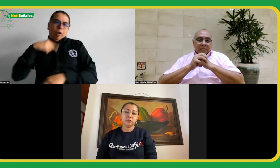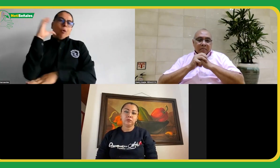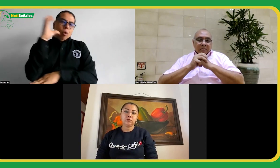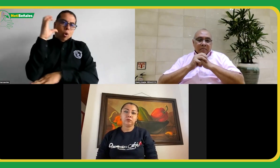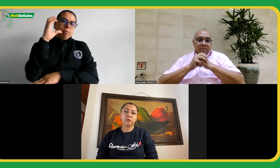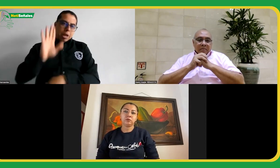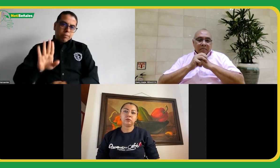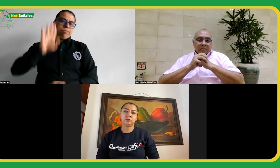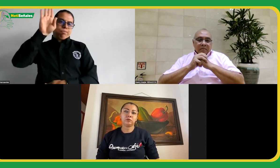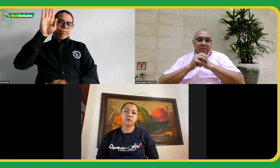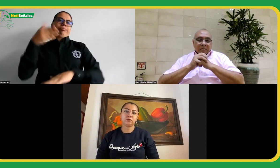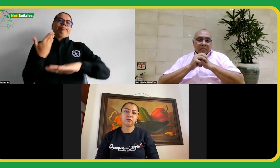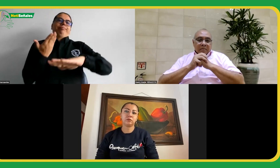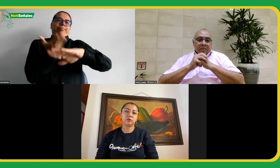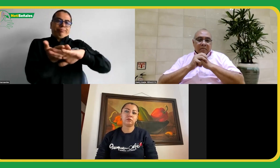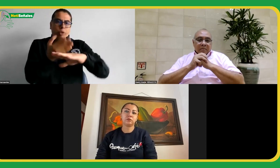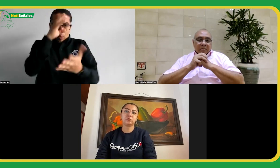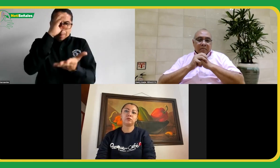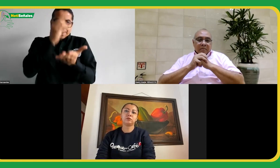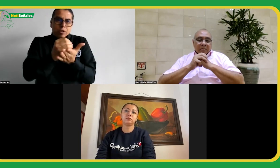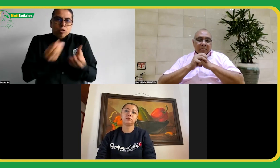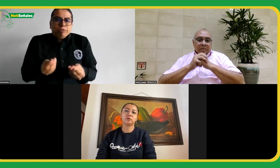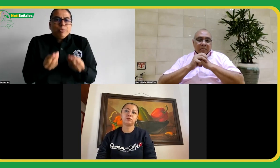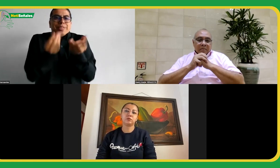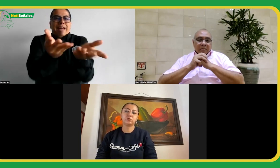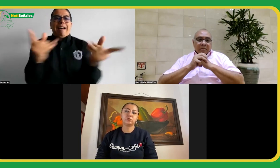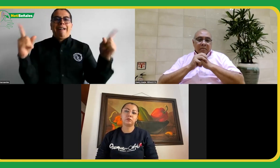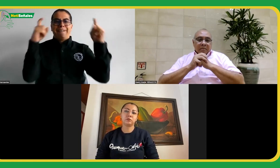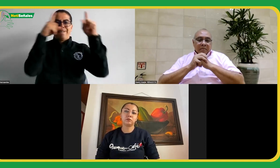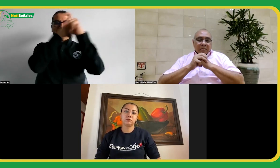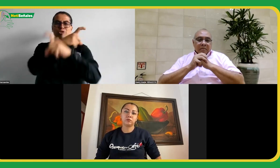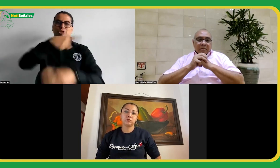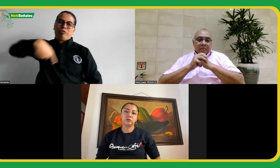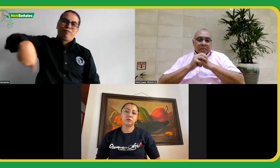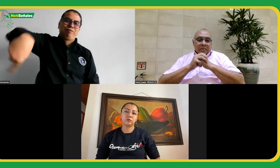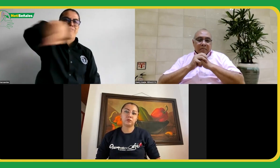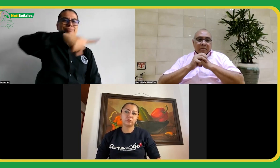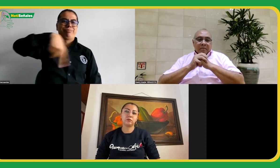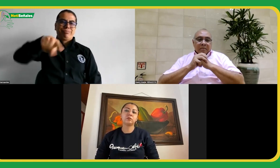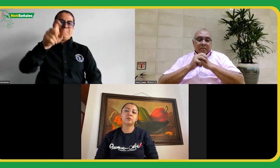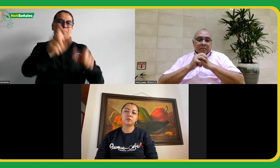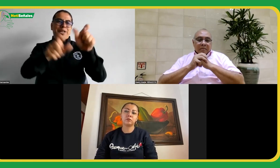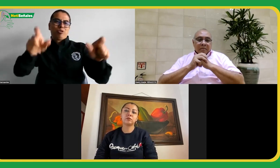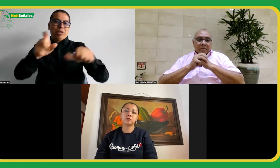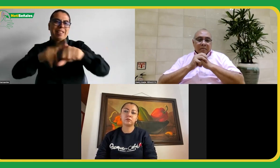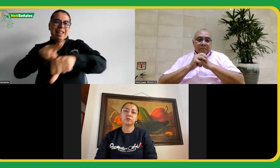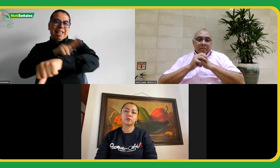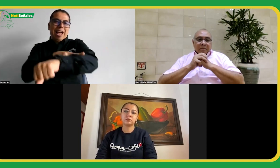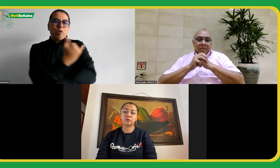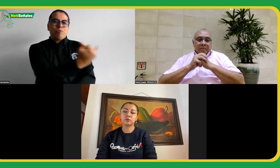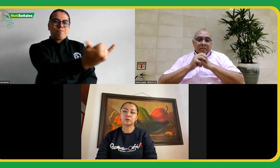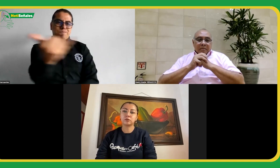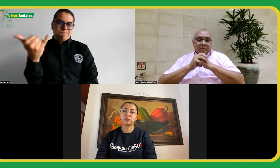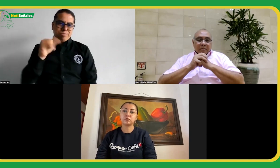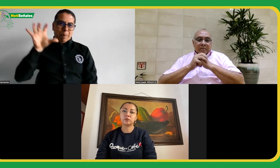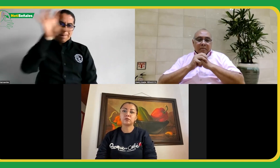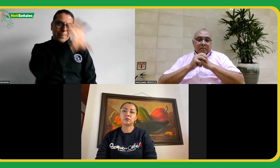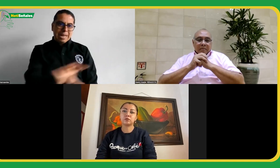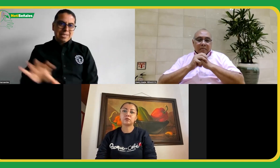los delegados presentes que representaban a los diferentes países hablando pues del contexto en Latinoamérica